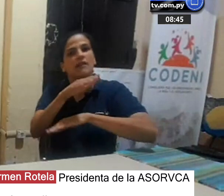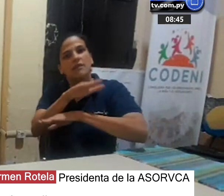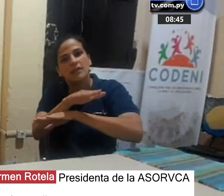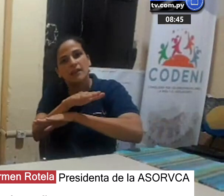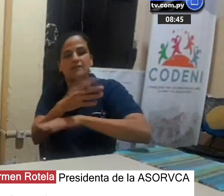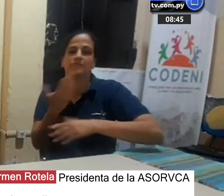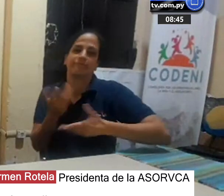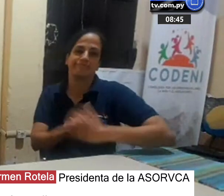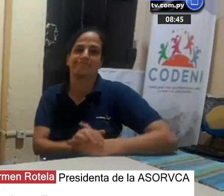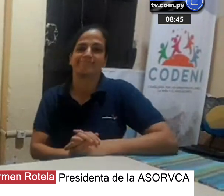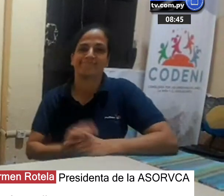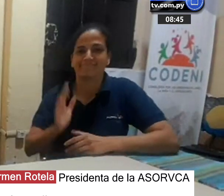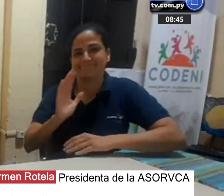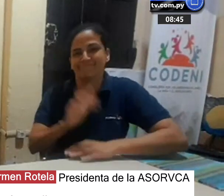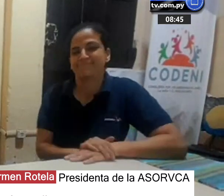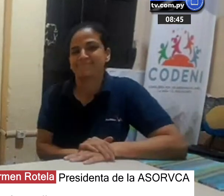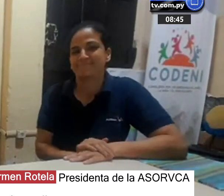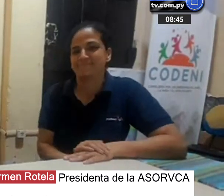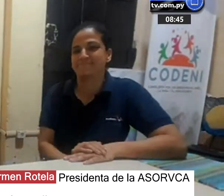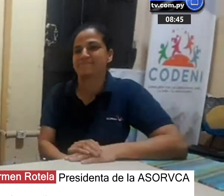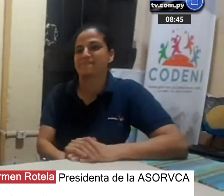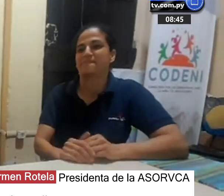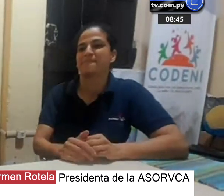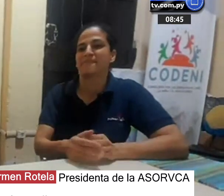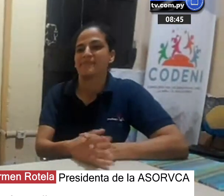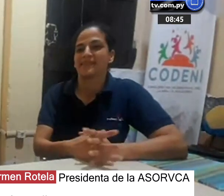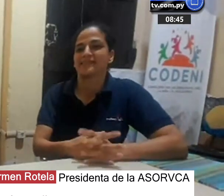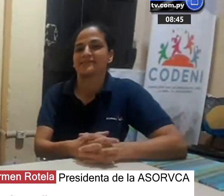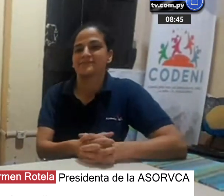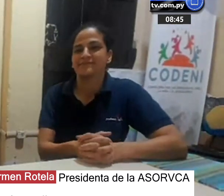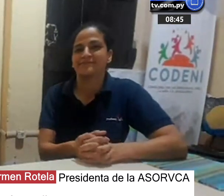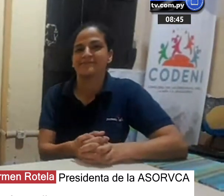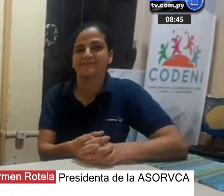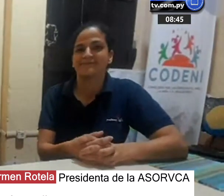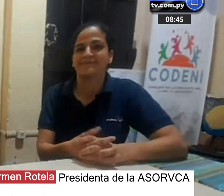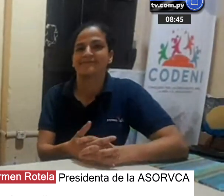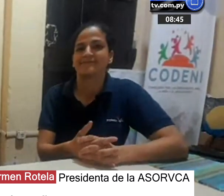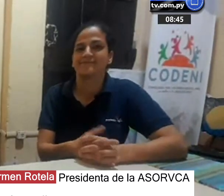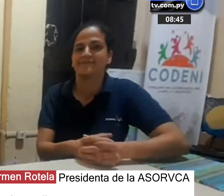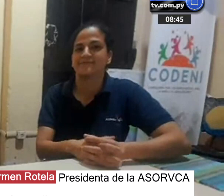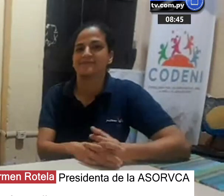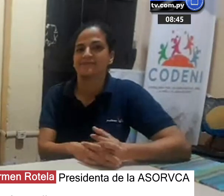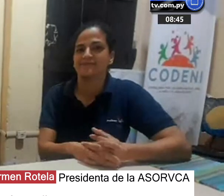inicia la obra, si va a ser mañana o tarde. Pero se van a reunir también para coordinar eso.